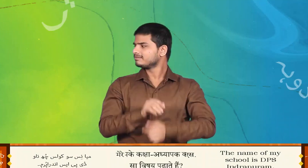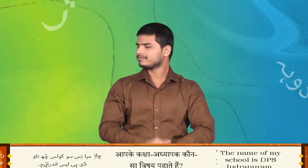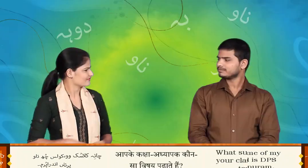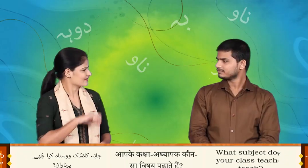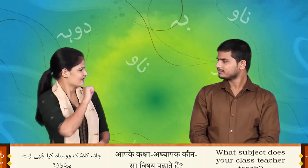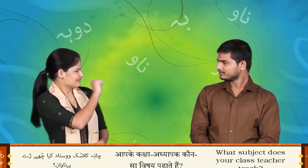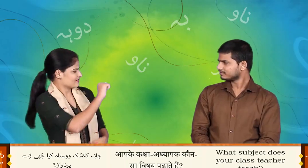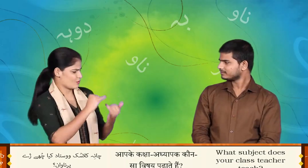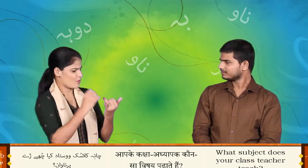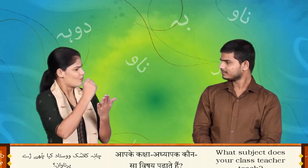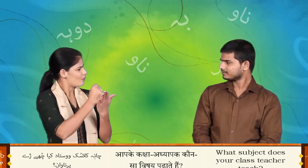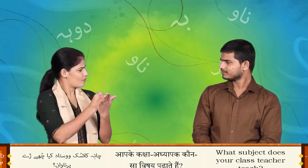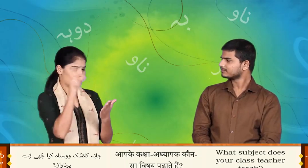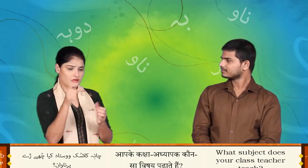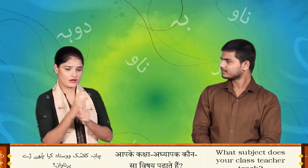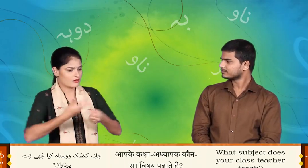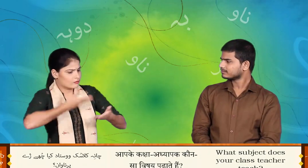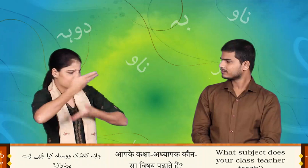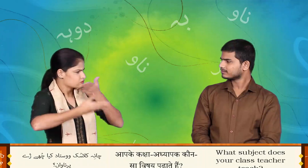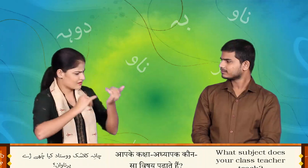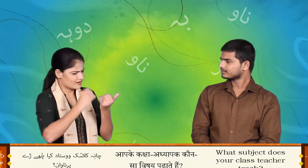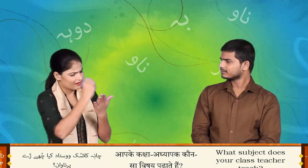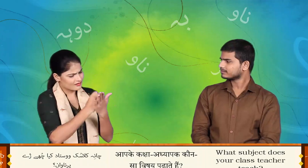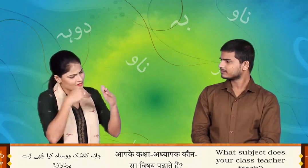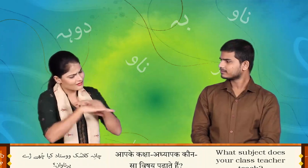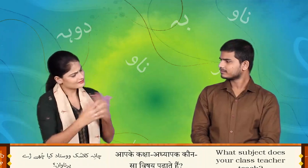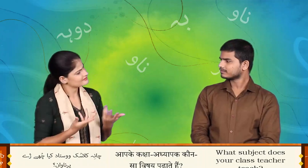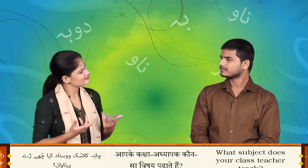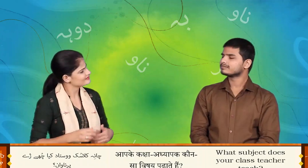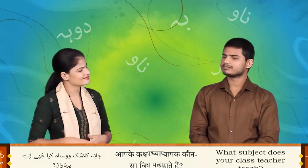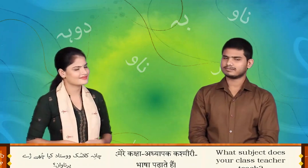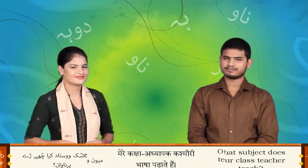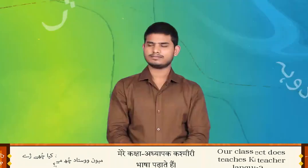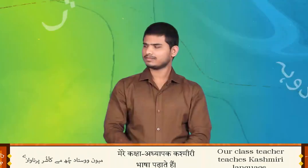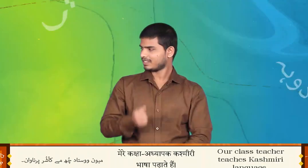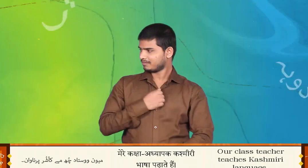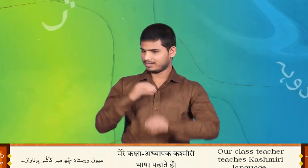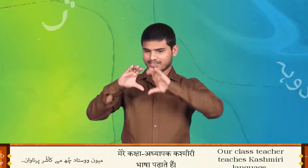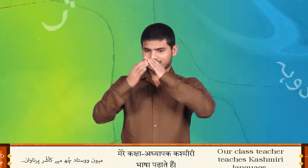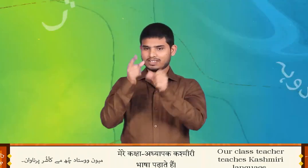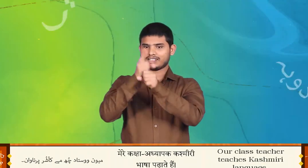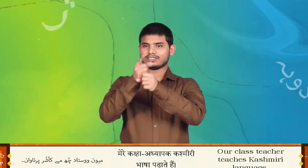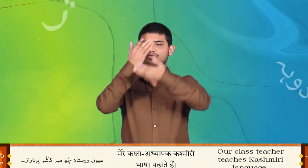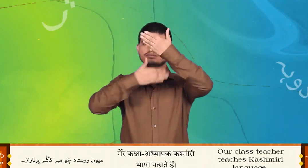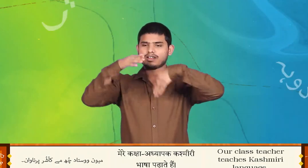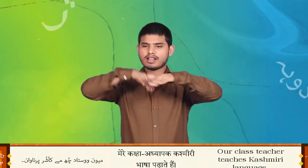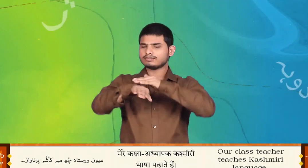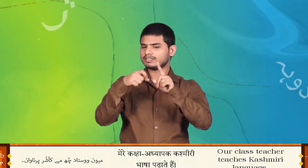चायने क्लासु कोस्ताद क्या चुई चे परानावान मेन वस्ताद चे में कोशर